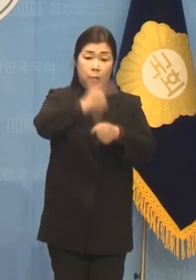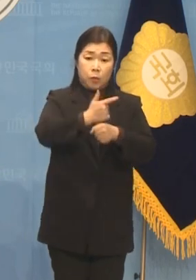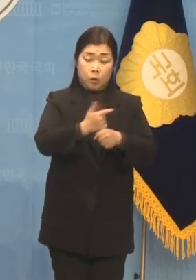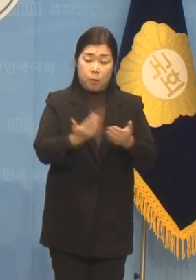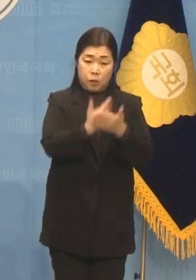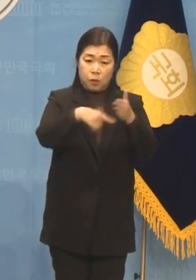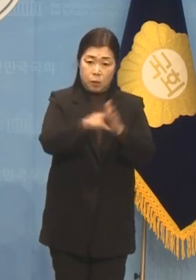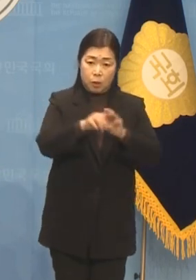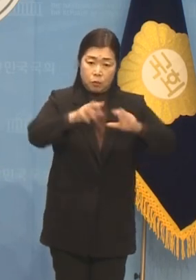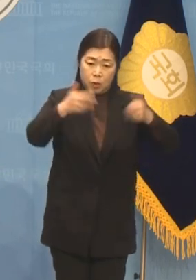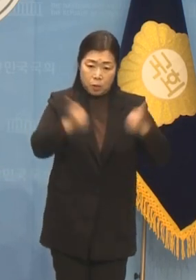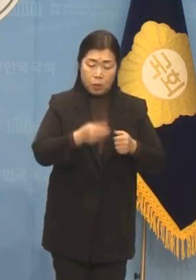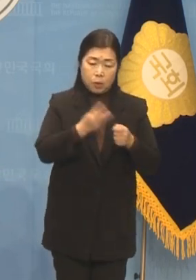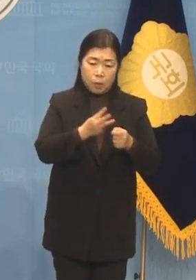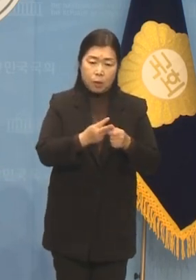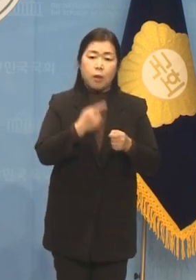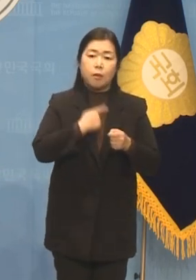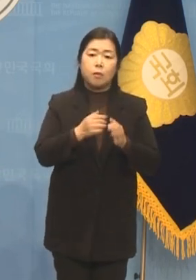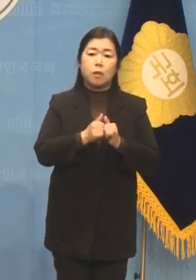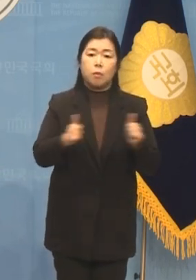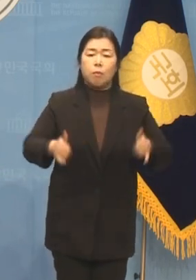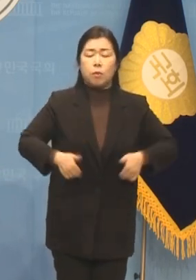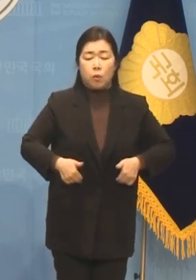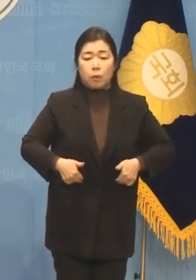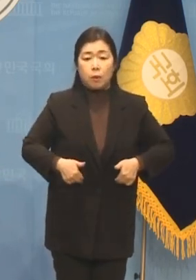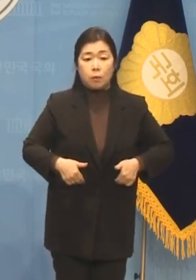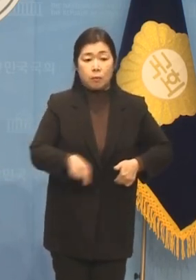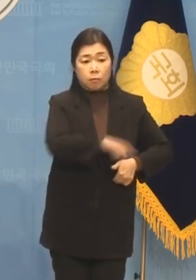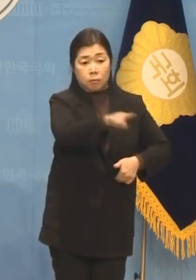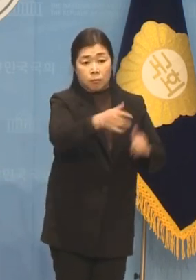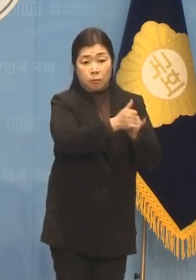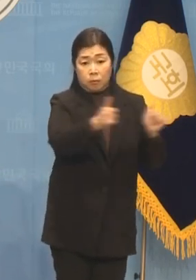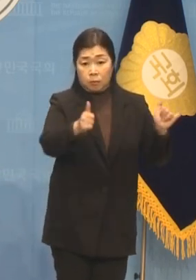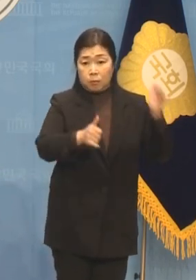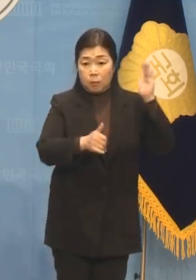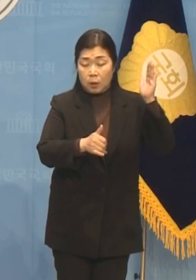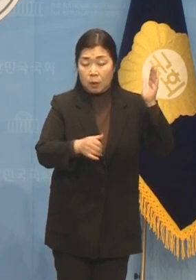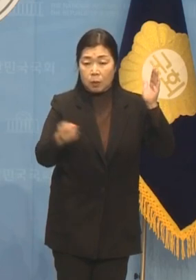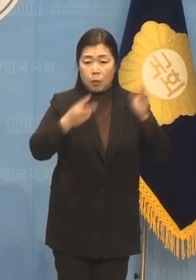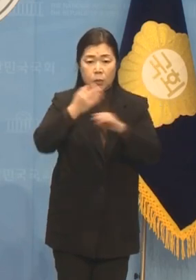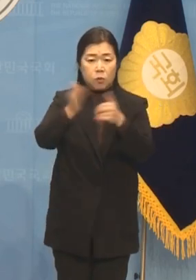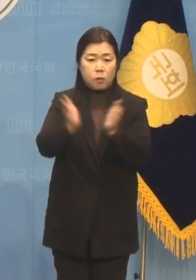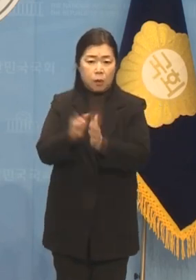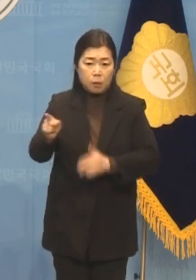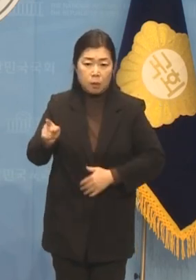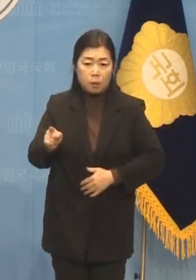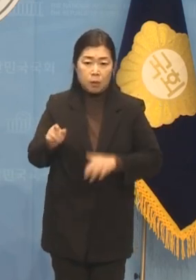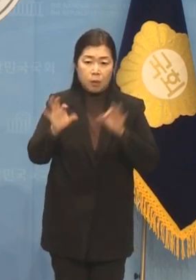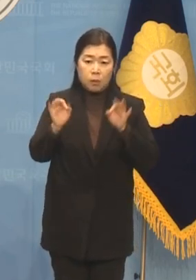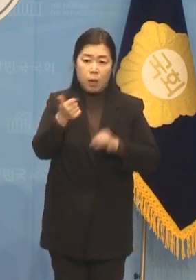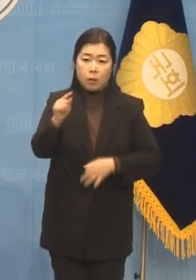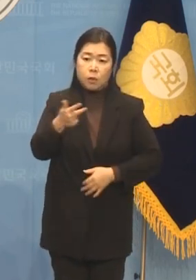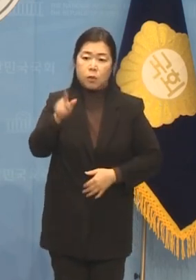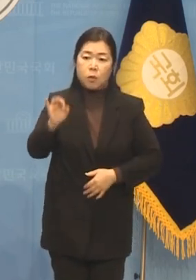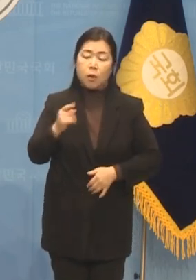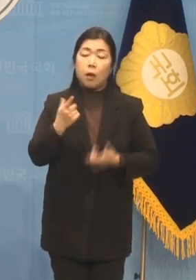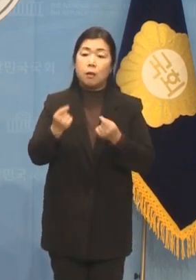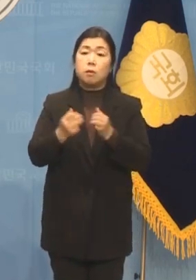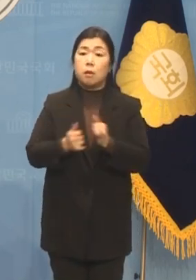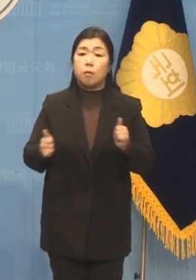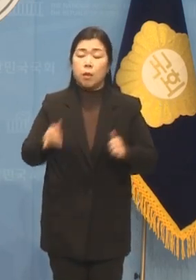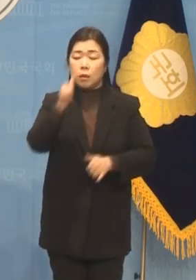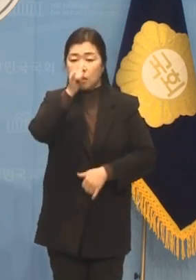3선 응원이 필요하다는 지역 여론과 민주당의 김한정 같은 사람이 있어야 한다는